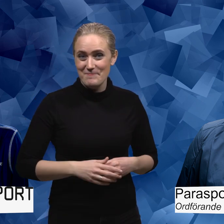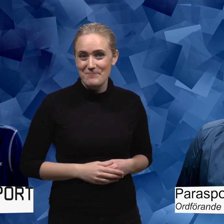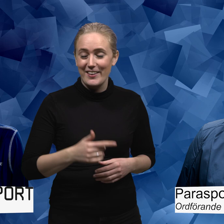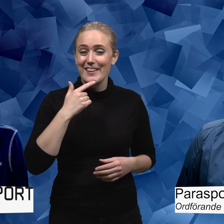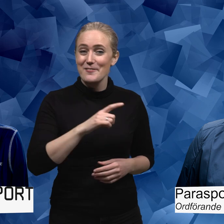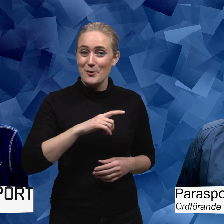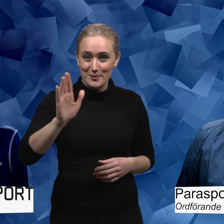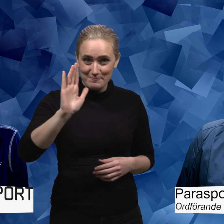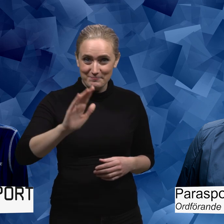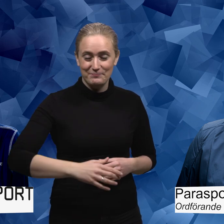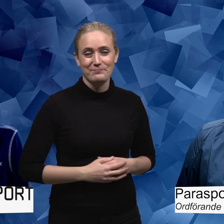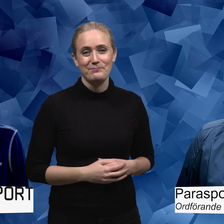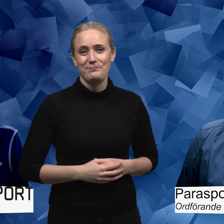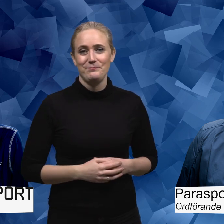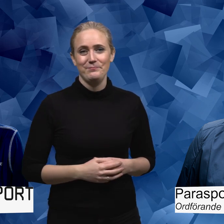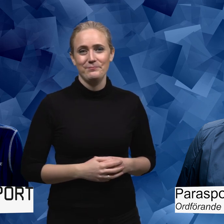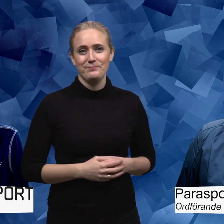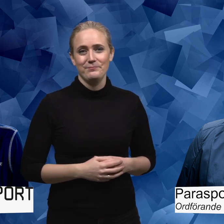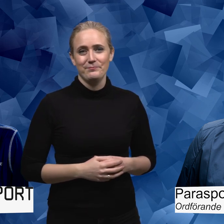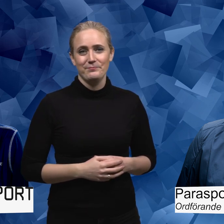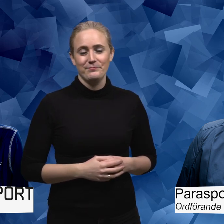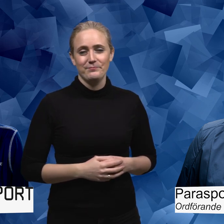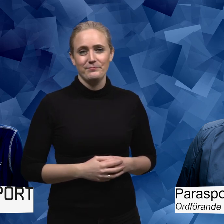Hoppas att vi ses igen. Tack för oss.